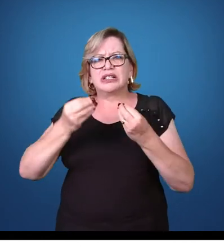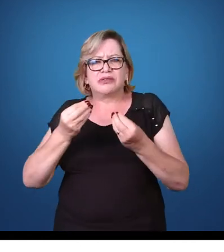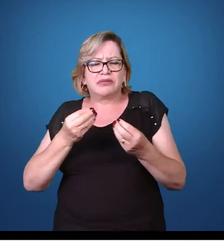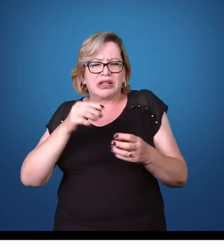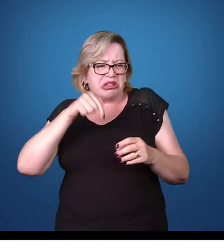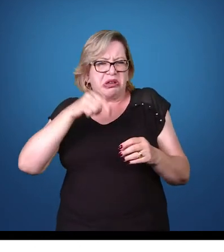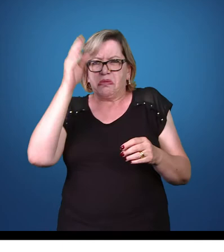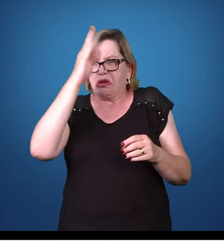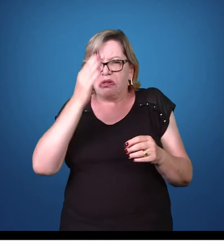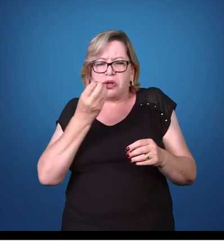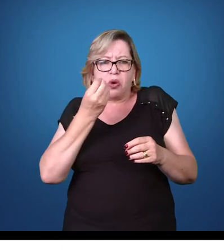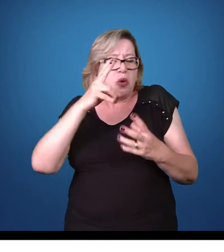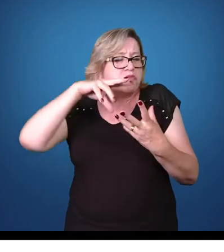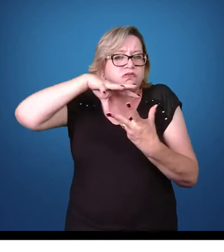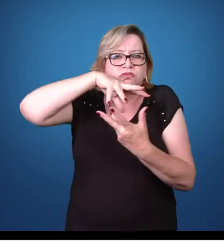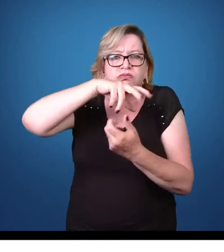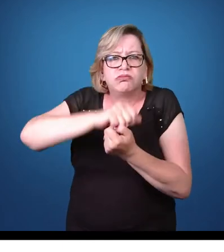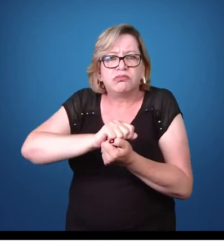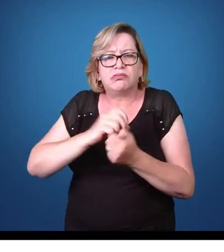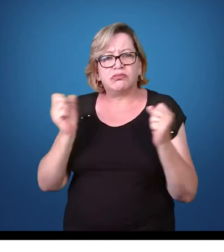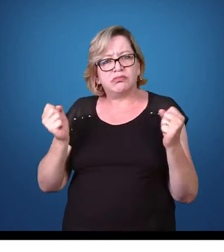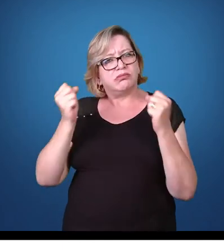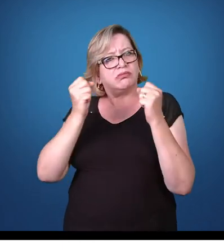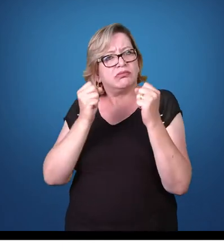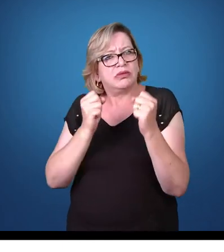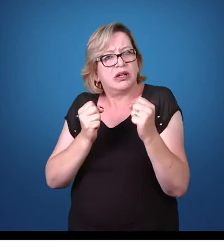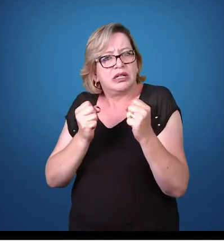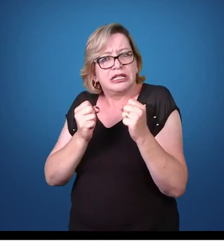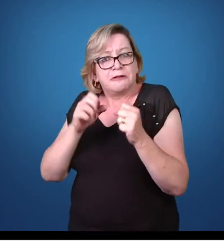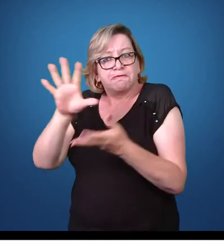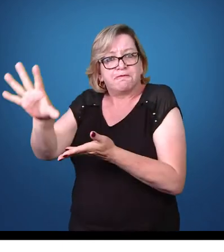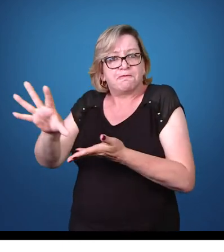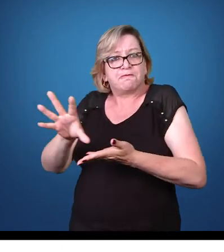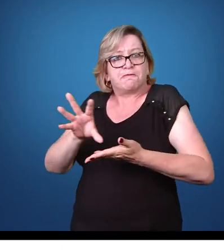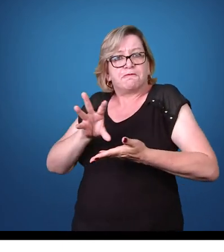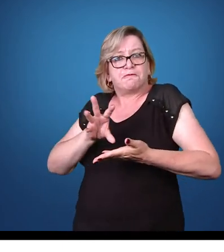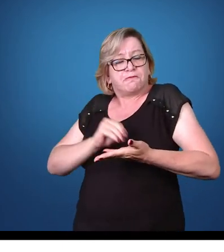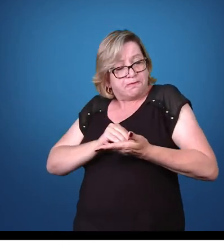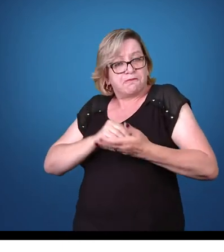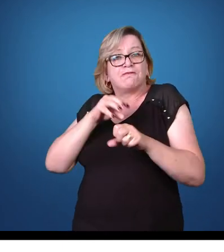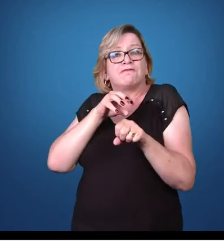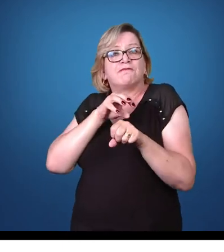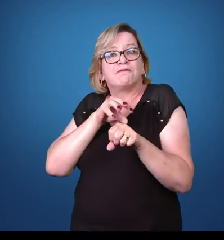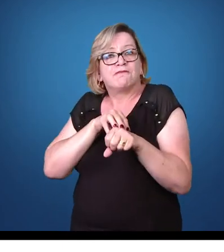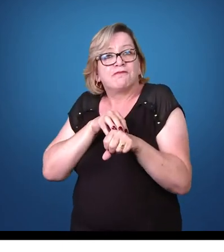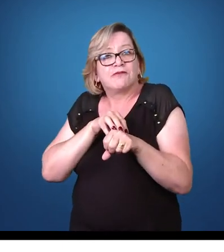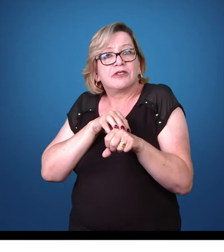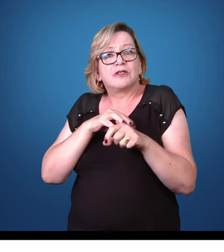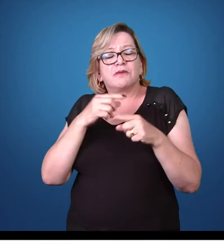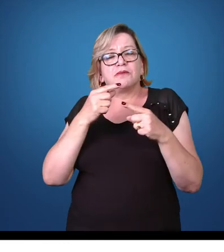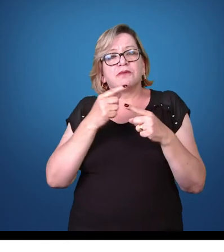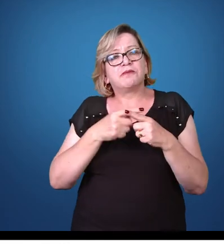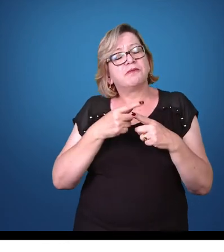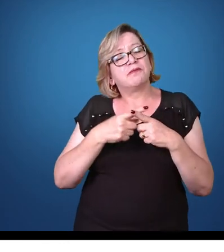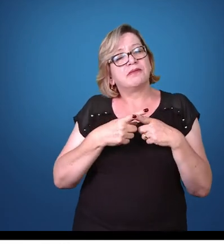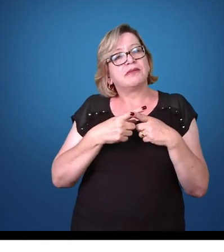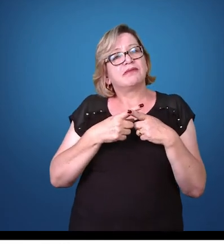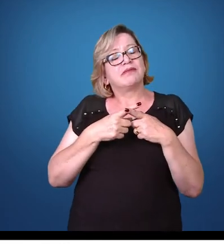do Brasil, até mesmo do mundo, e que podem, porventura, contrair esse parasita muito por conta de